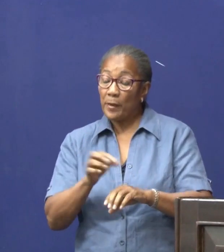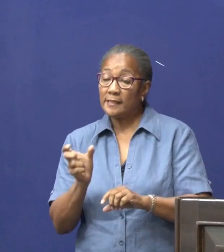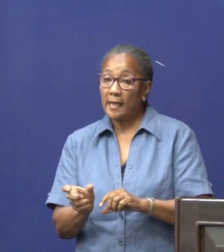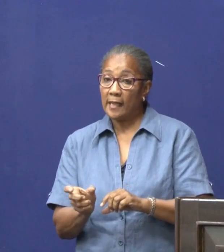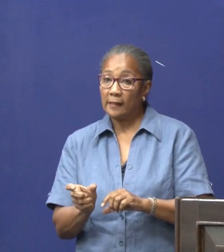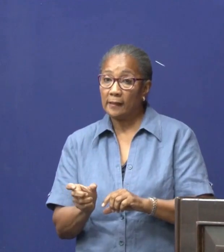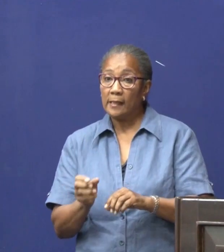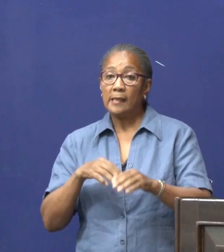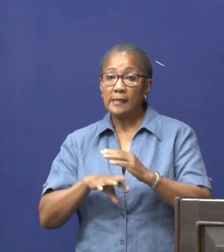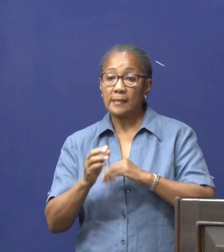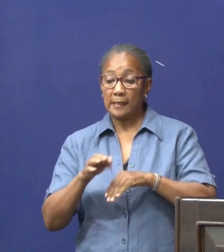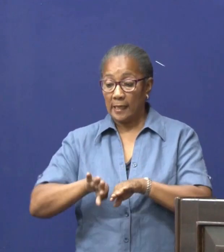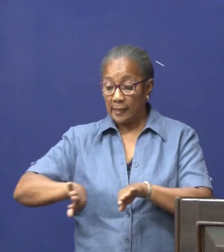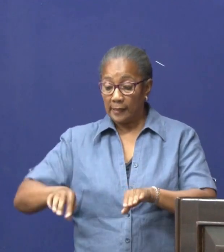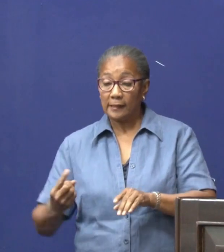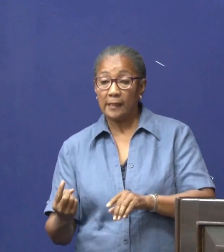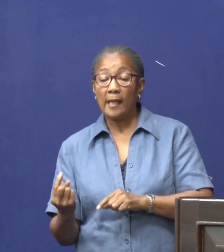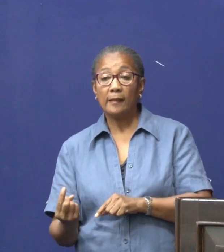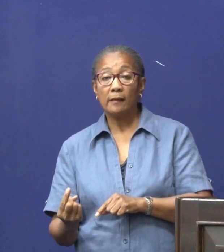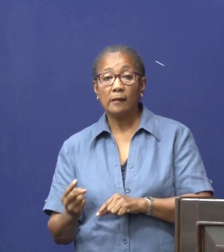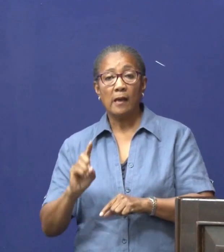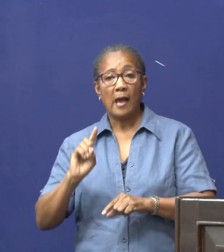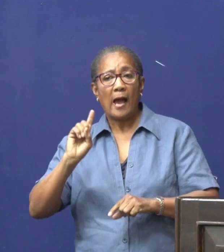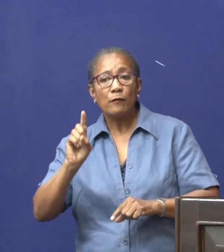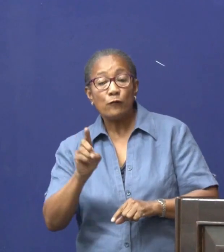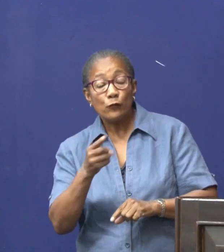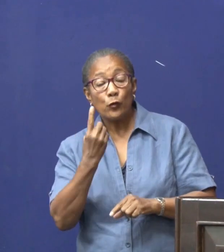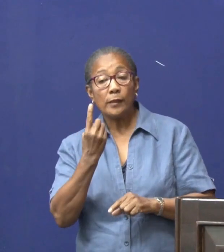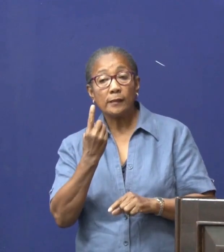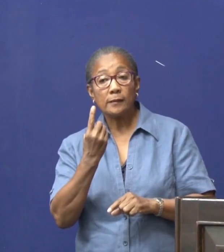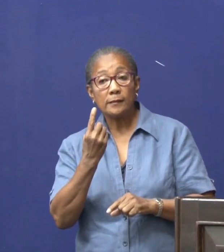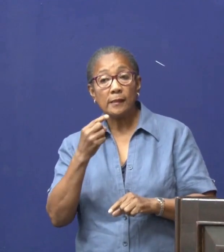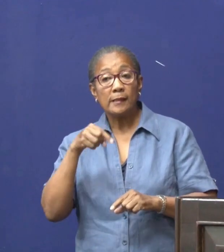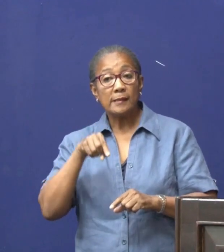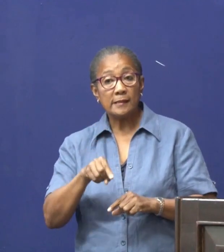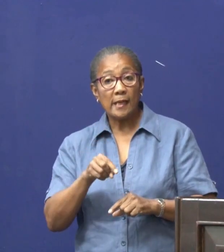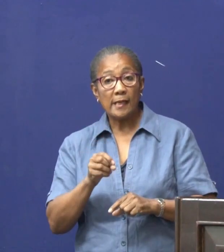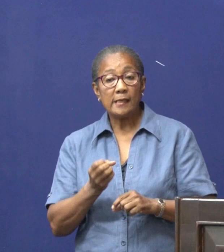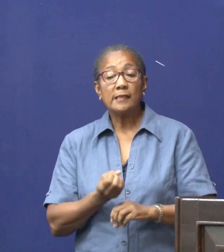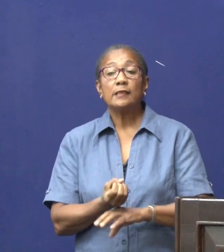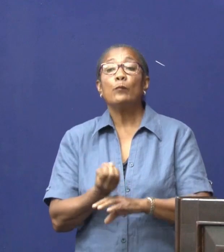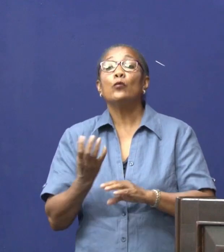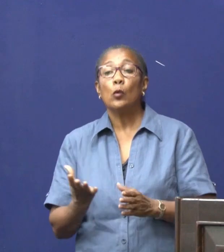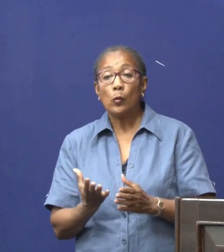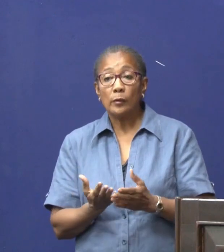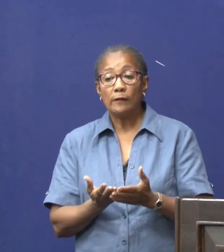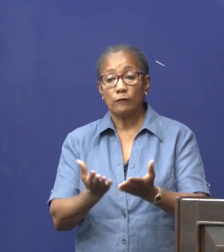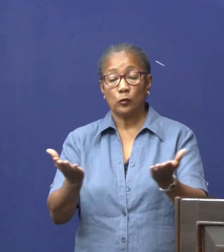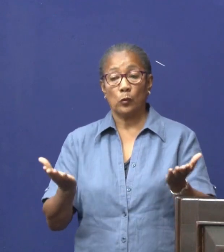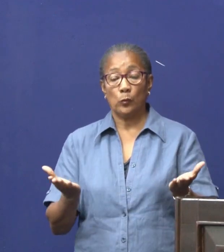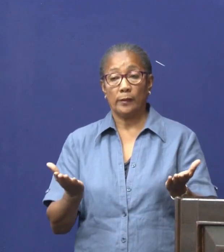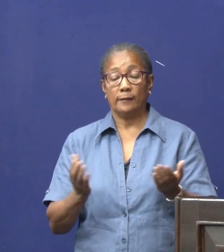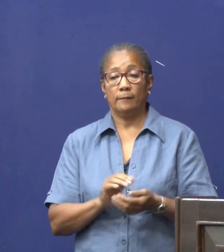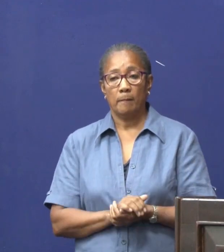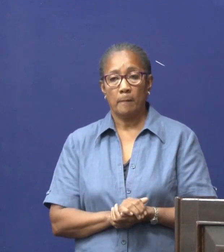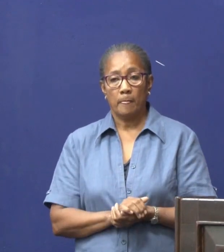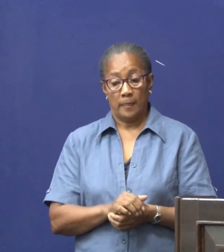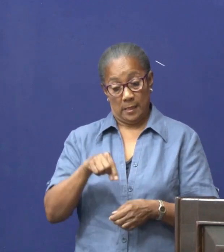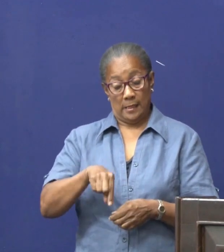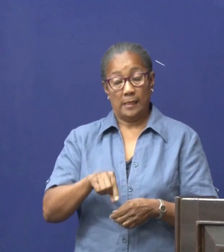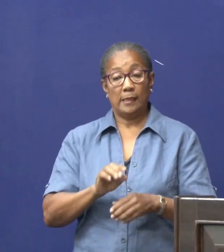officieel bekendgemaakt op de COVID-19 website. Volgens verschillende bronnen gaat het om de Franse ambassadeur Antoine Jolie.